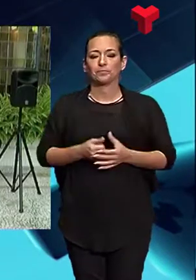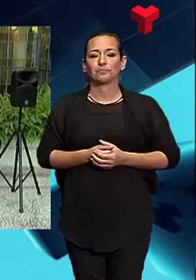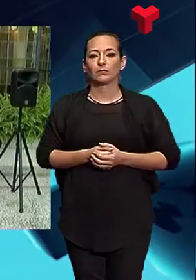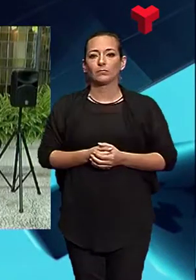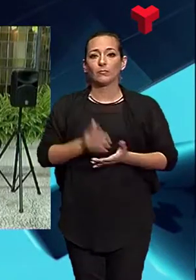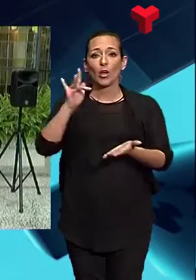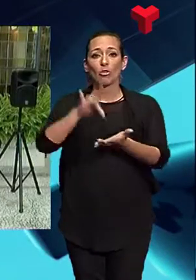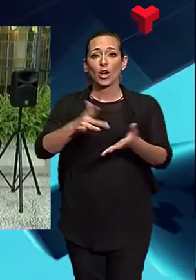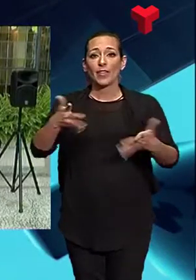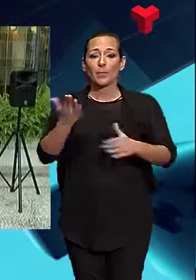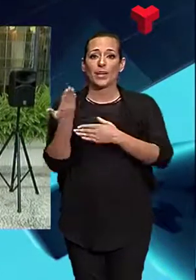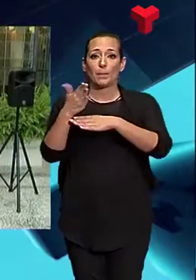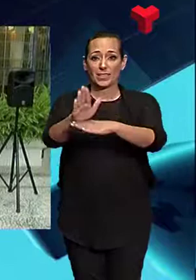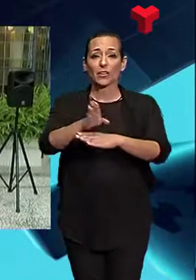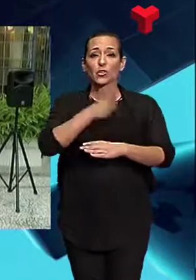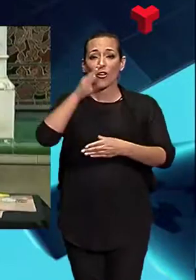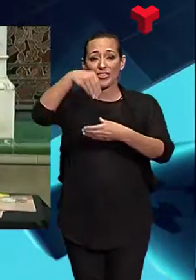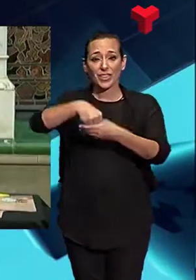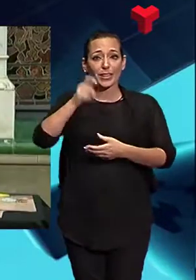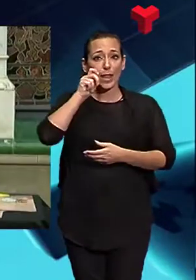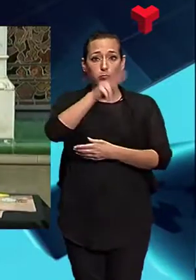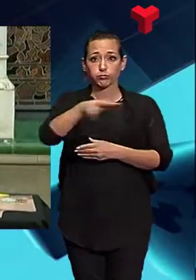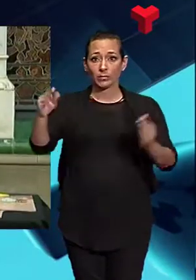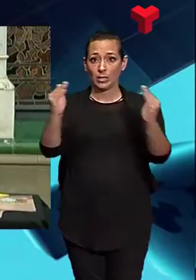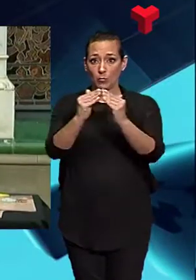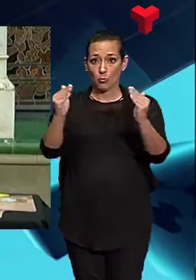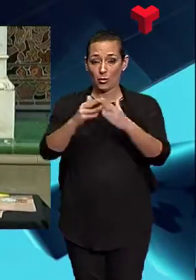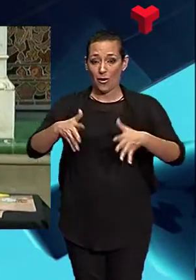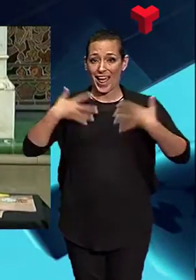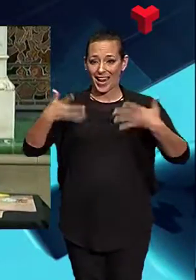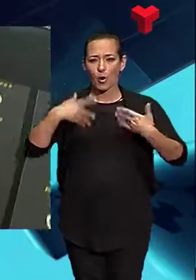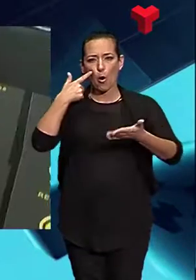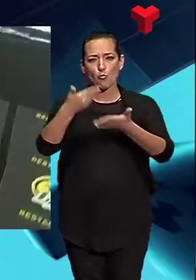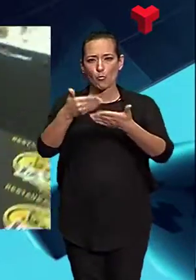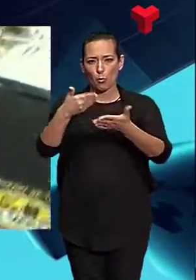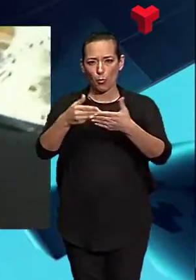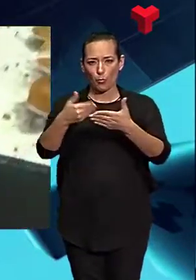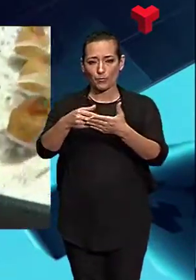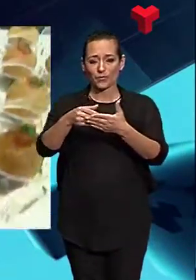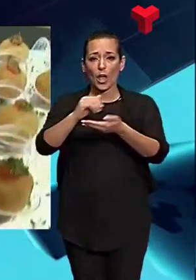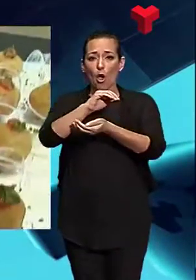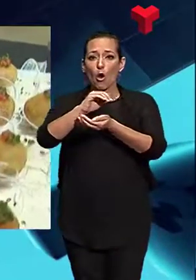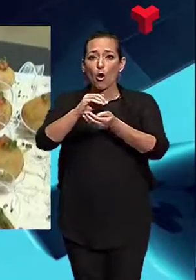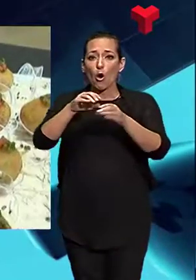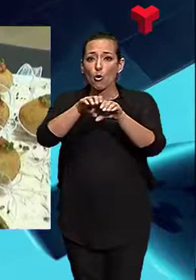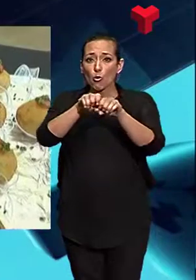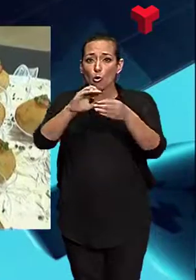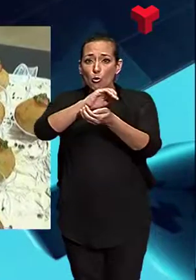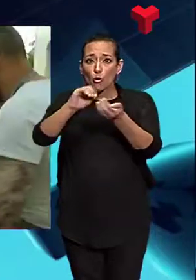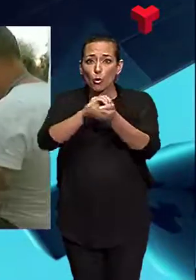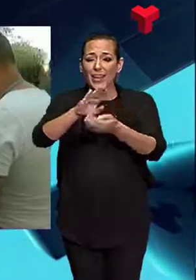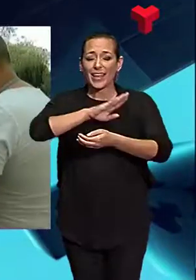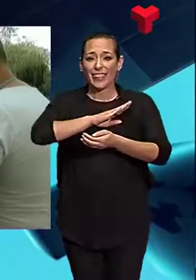presentació d'aquest dimecres a la Casa Museu Alegre de Sagrera s'han pogut tastar la croqueta de ceps i foie amb marmelada de tomàquet que ofereix la venda,